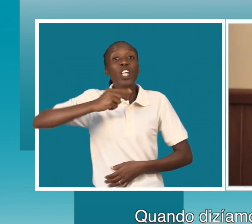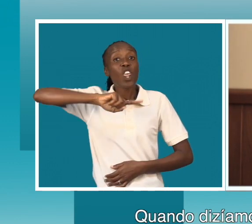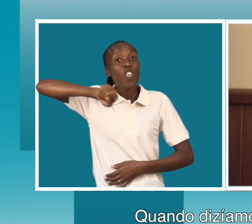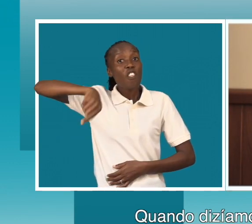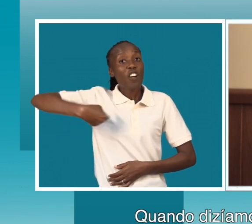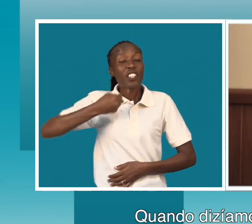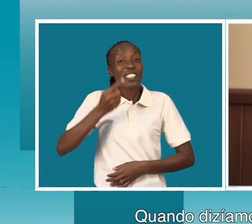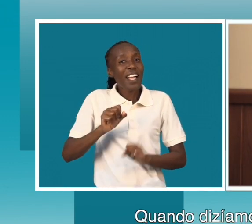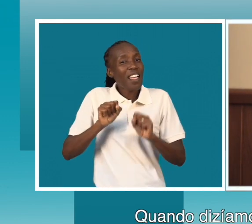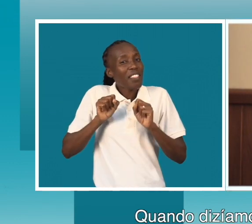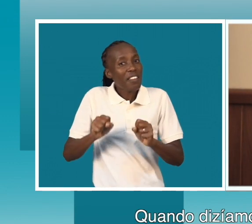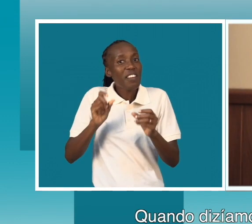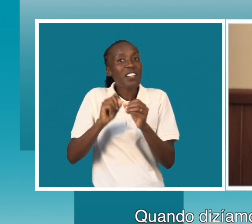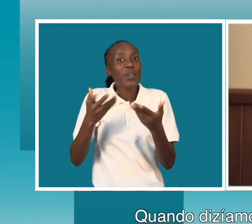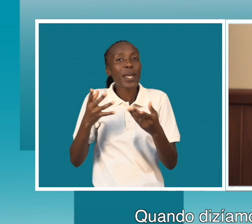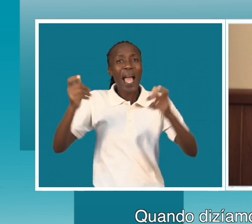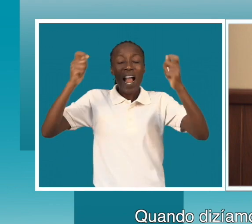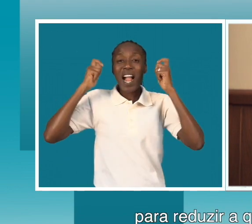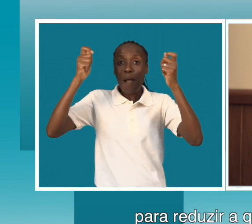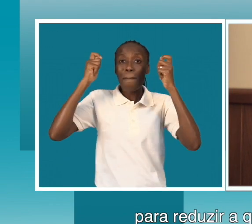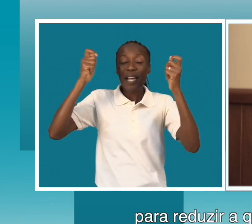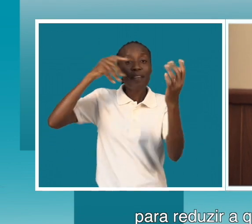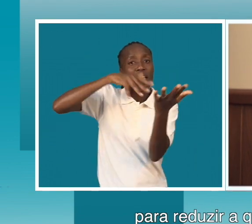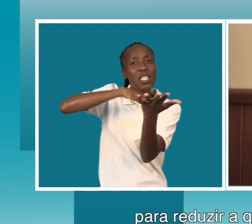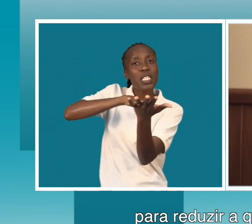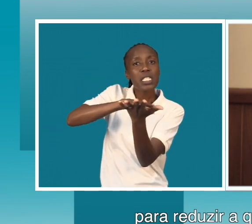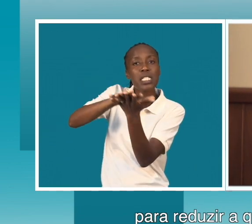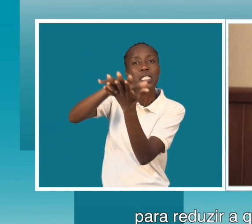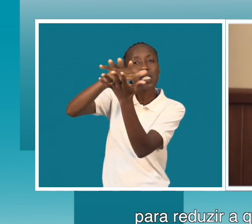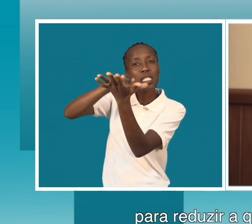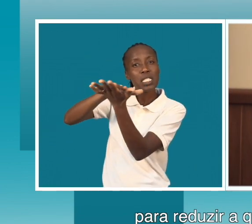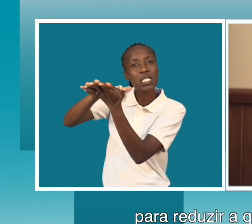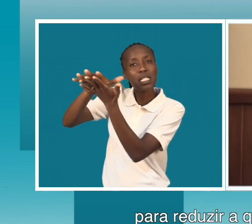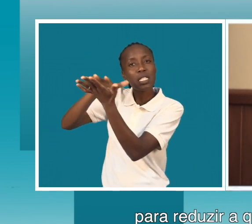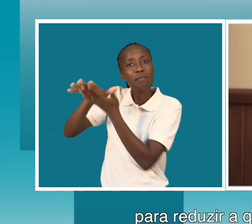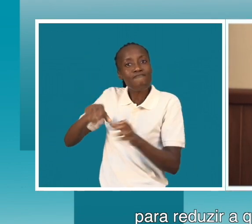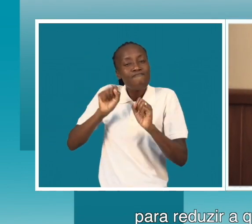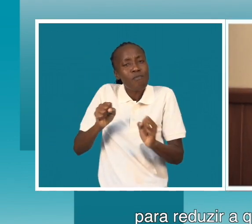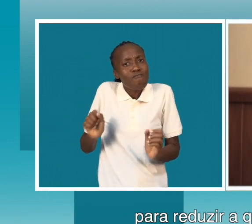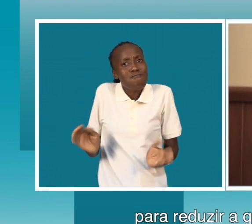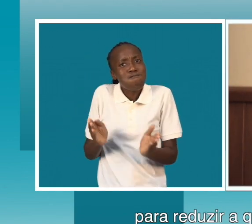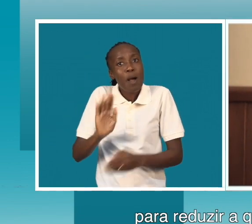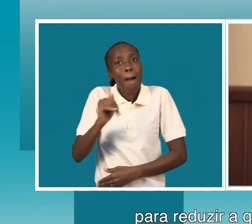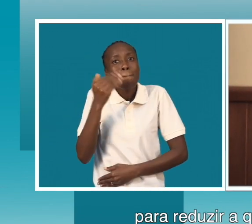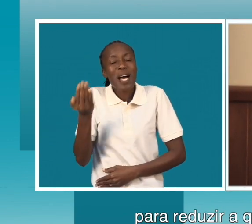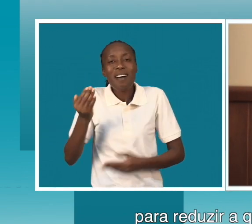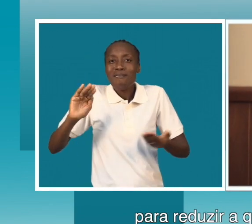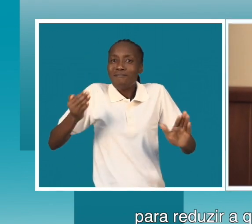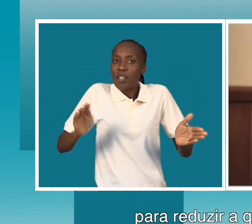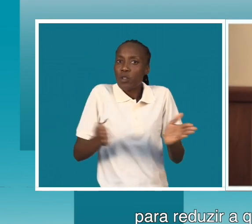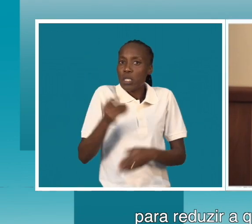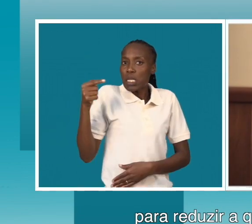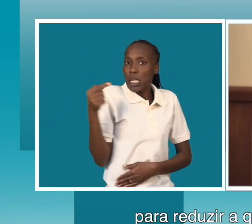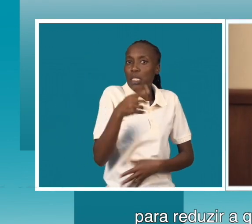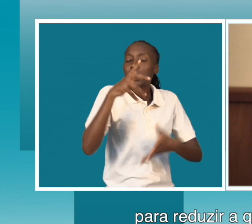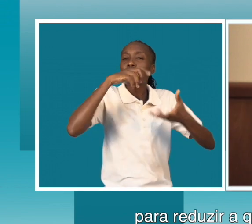devíamos promover campanha de sensibilização para reduzir a questão do início. Estamos a contribuir para a economia azul.